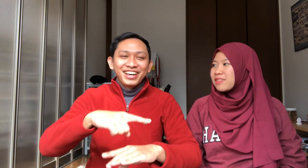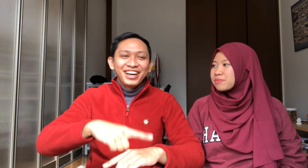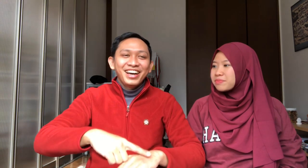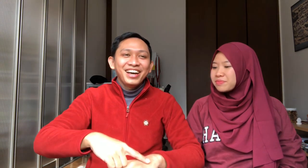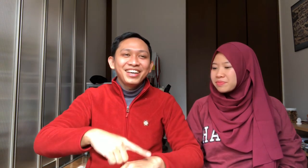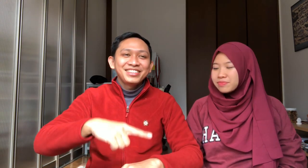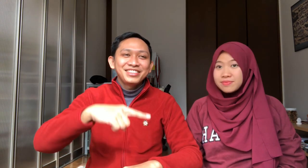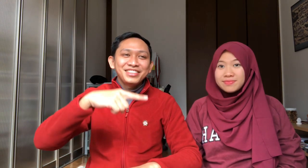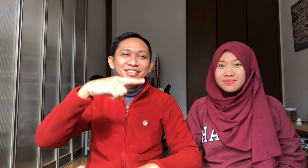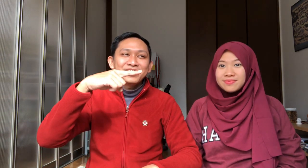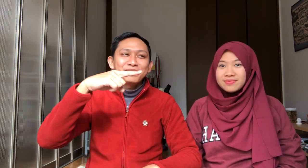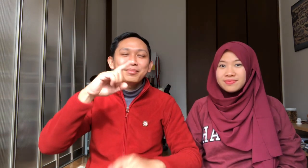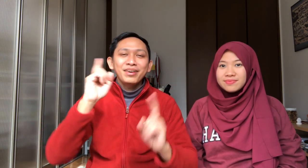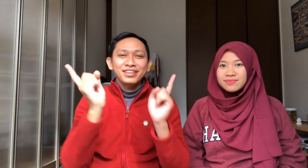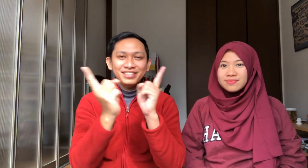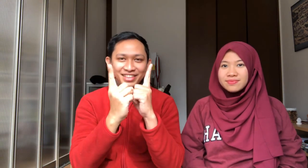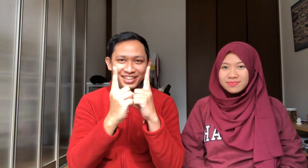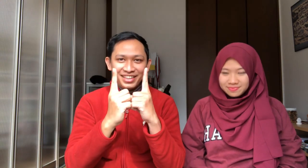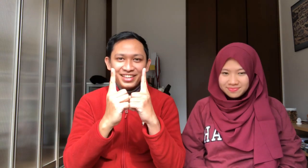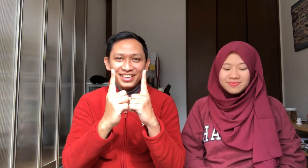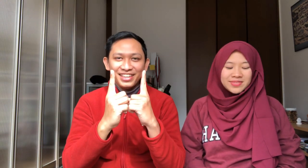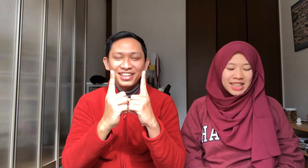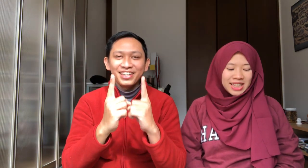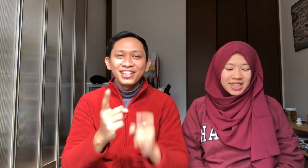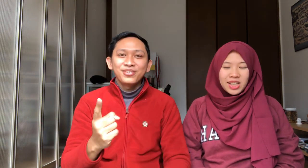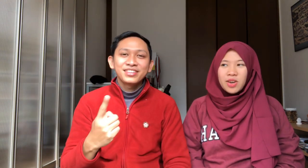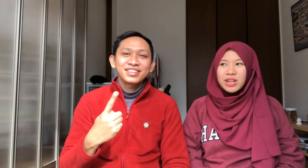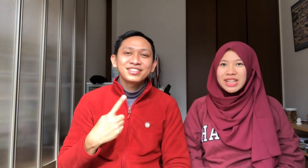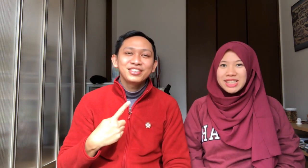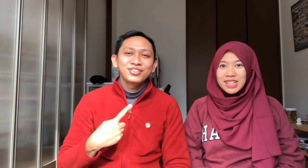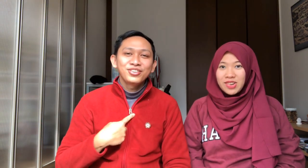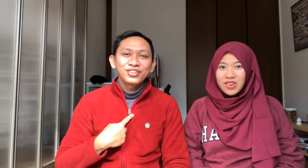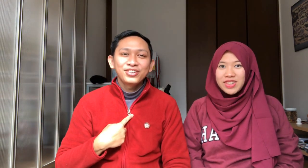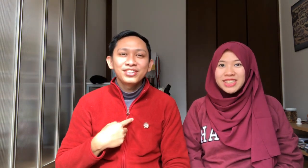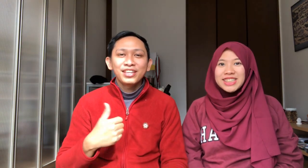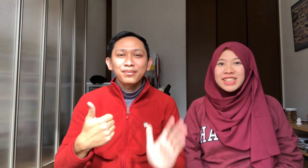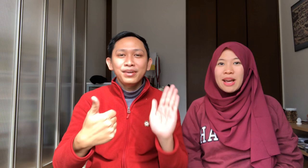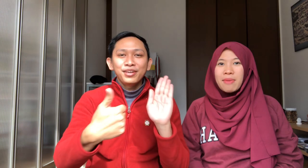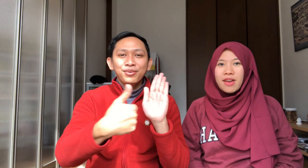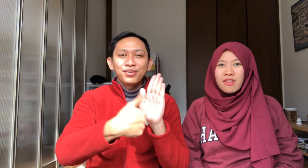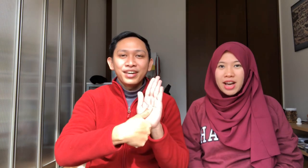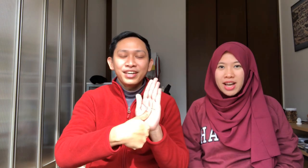Hajimemaste Watashi no Namai Wa